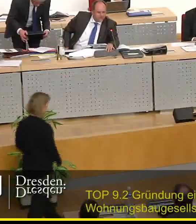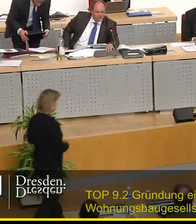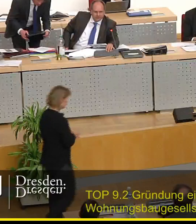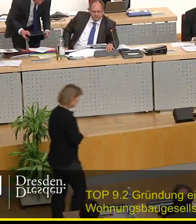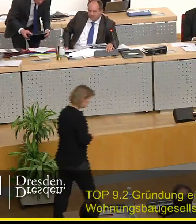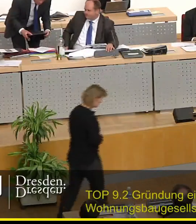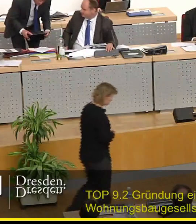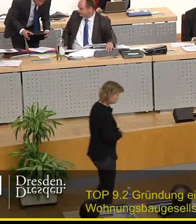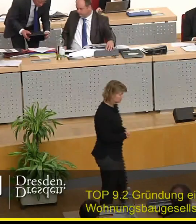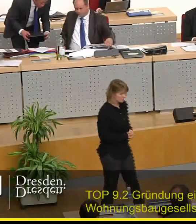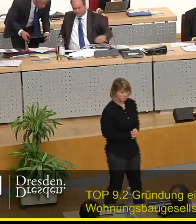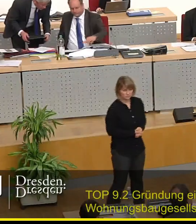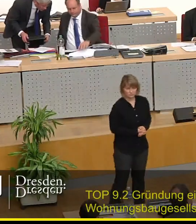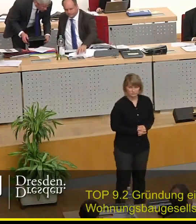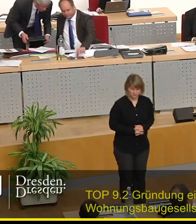Herr Fleming